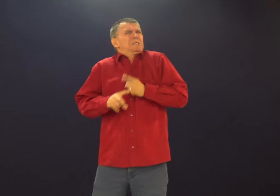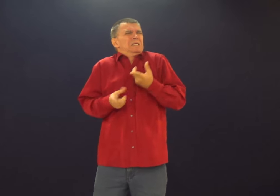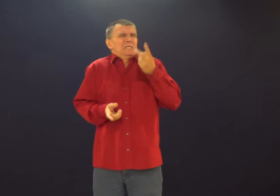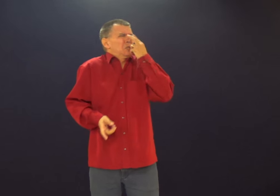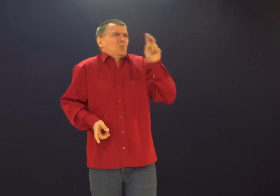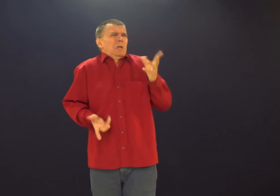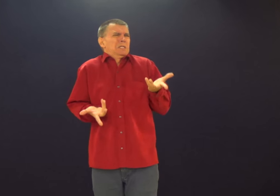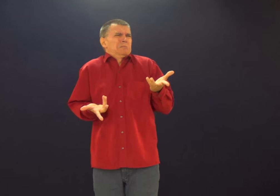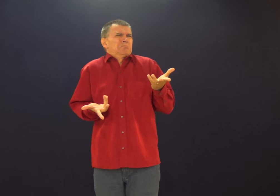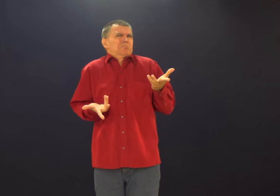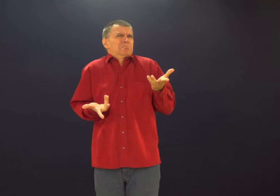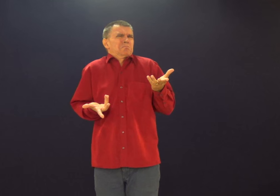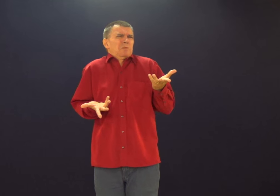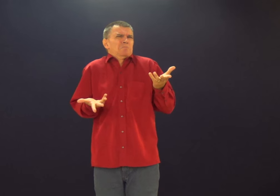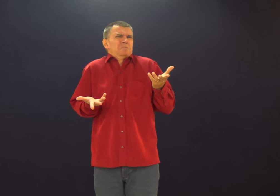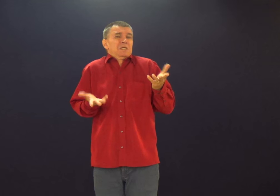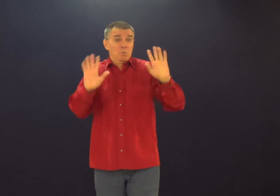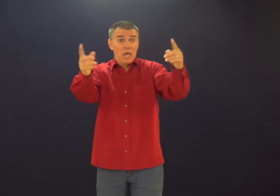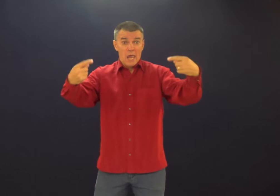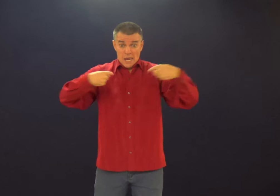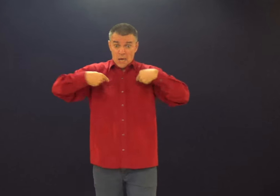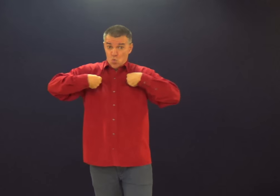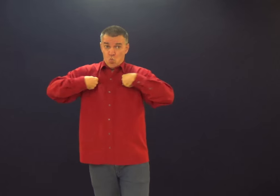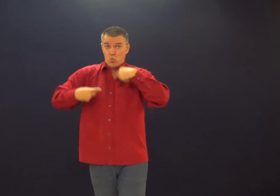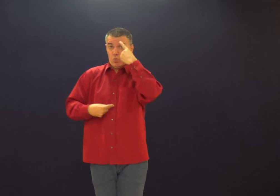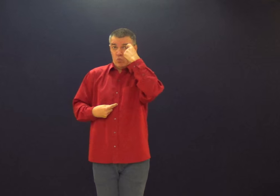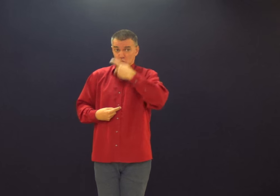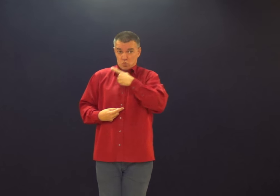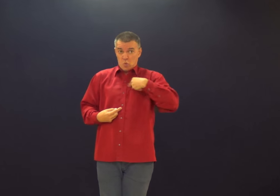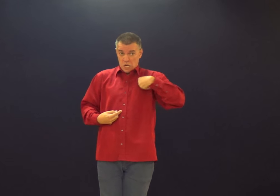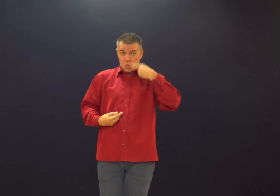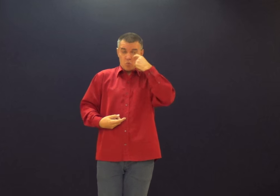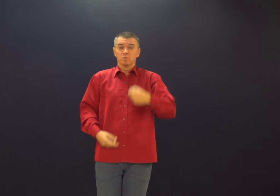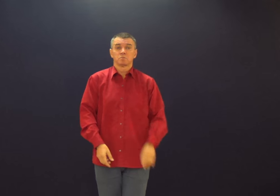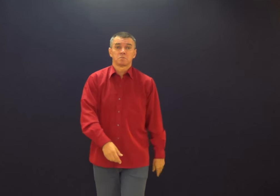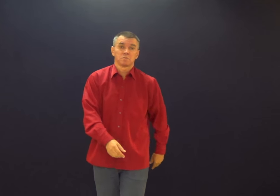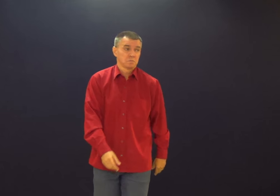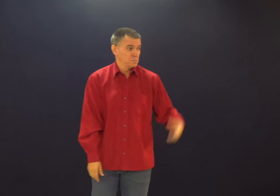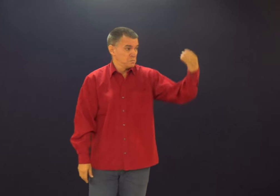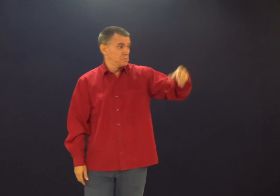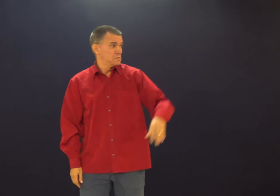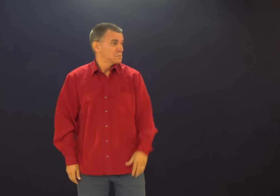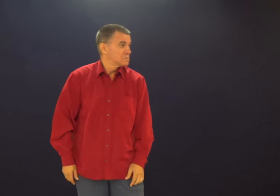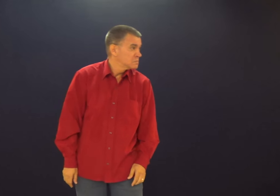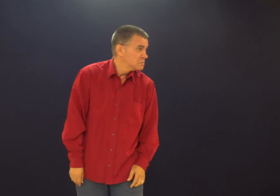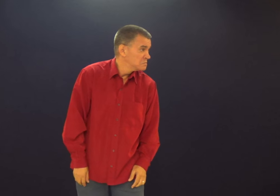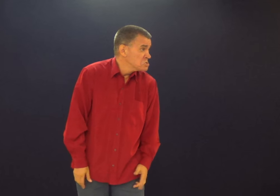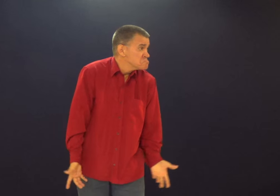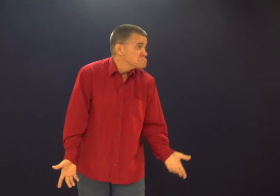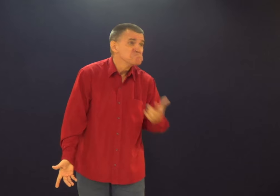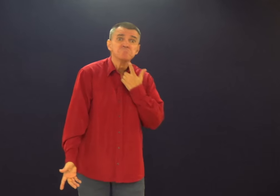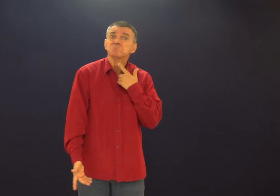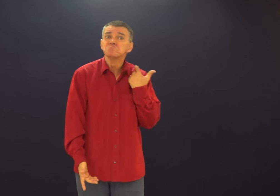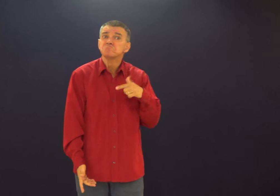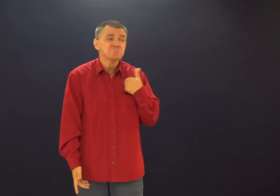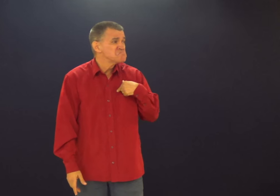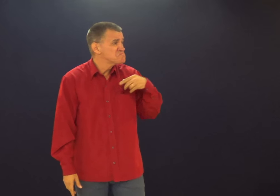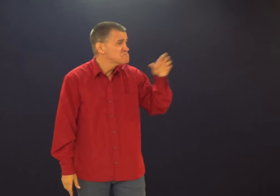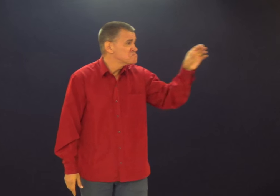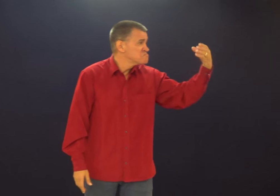Se aparecer com uma coisa, não olhe. Mas por que não olhe? Porque eu passei essa mão toda. Aí eu vejo uma coisa ali, mas tá. Mas